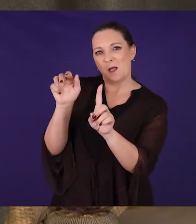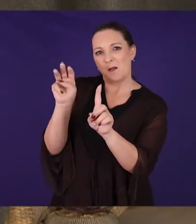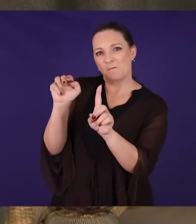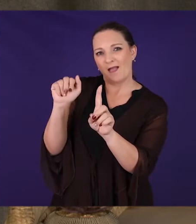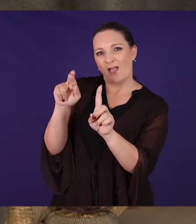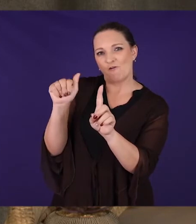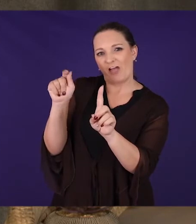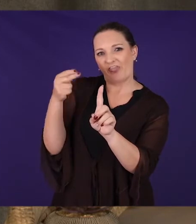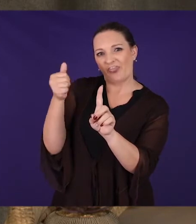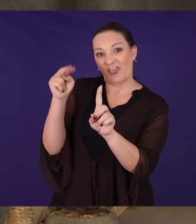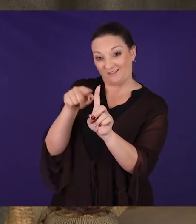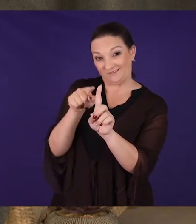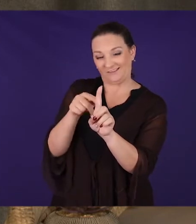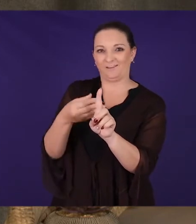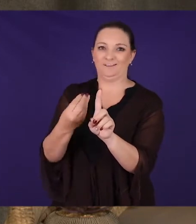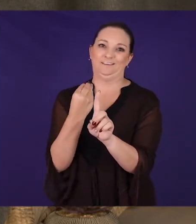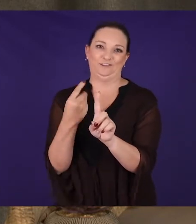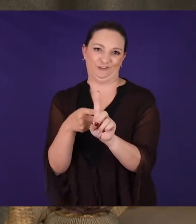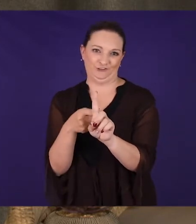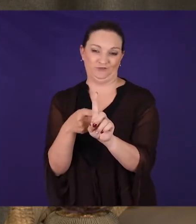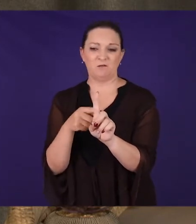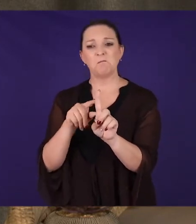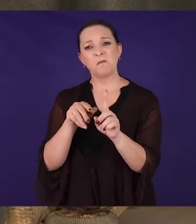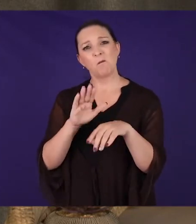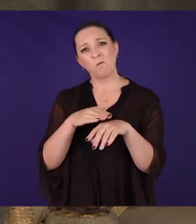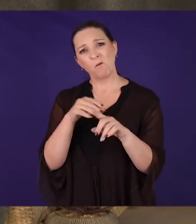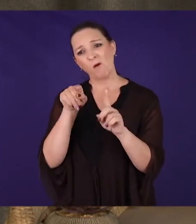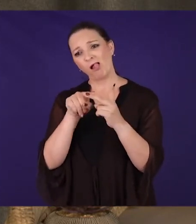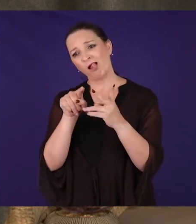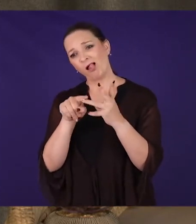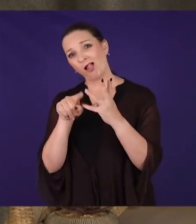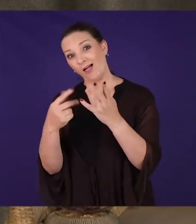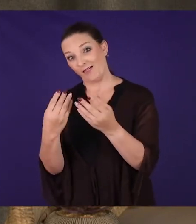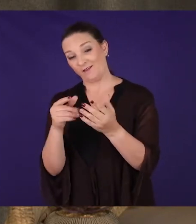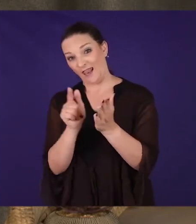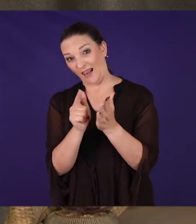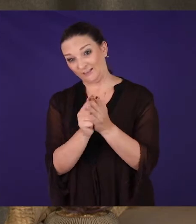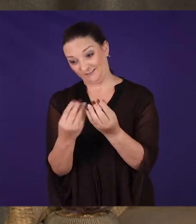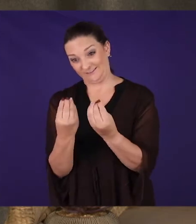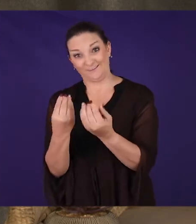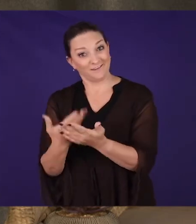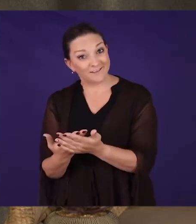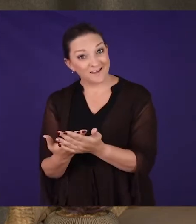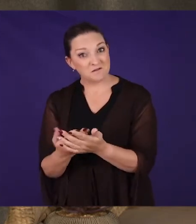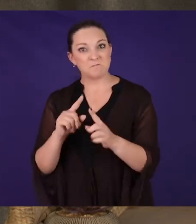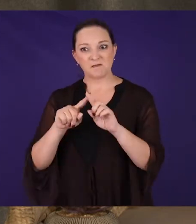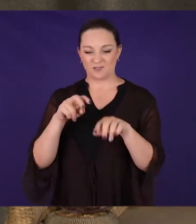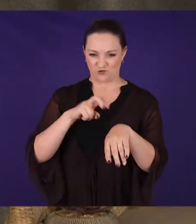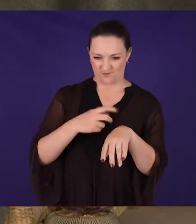naaste om te gee. Maar ons ook ander lesse partij keer in die verhaal en dit kry een mens dier jyself in een van die ander